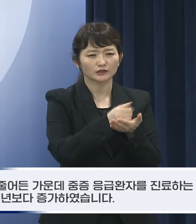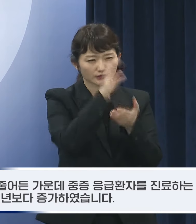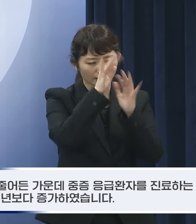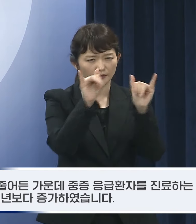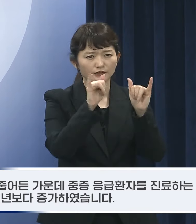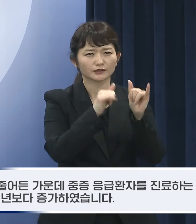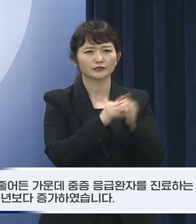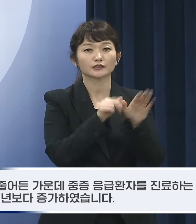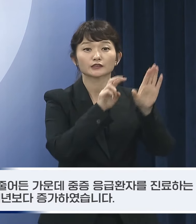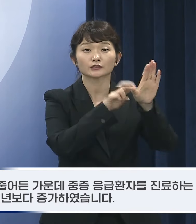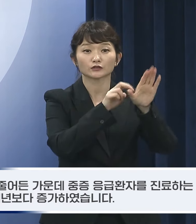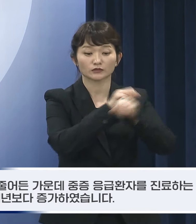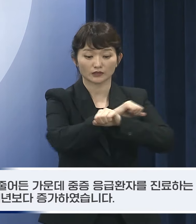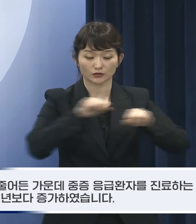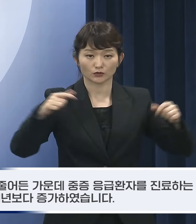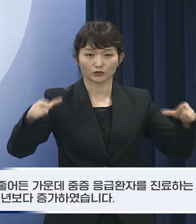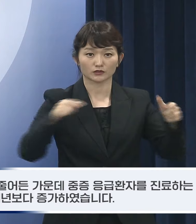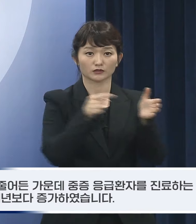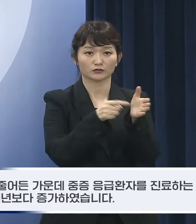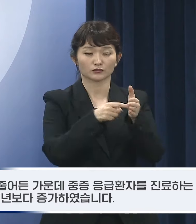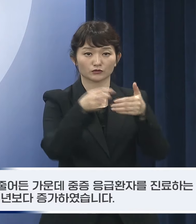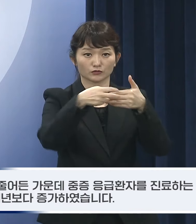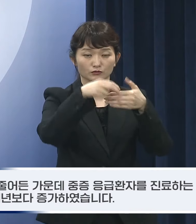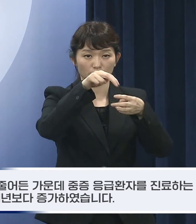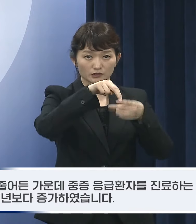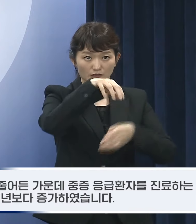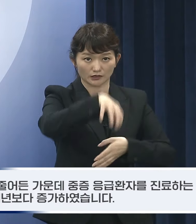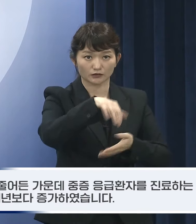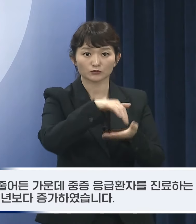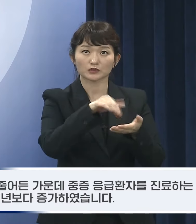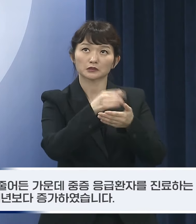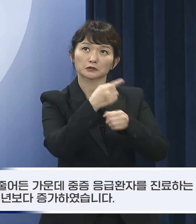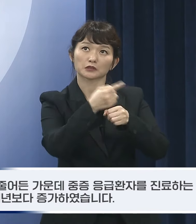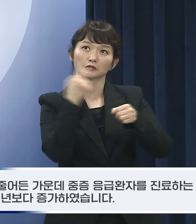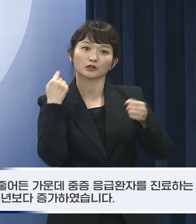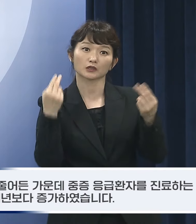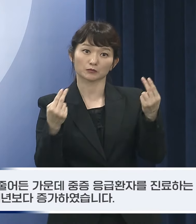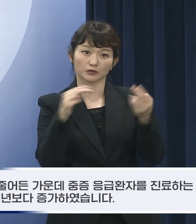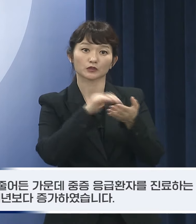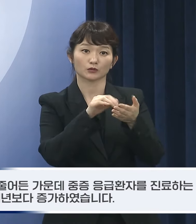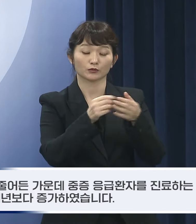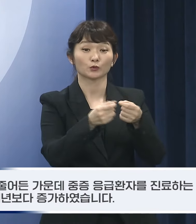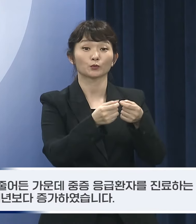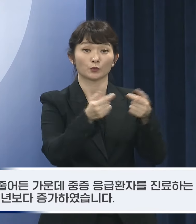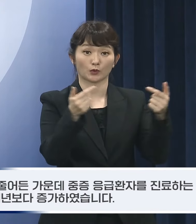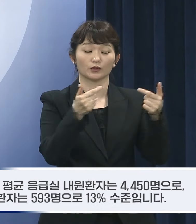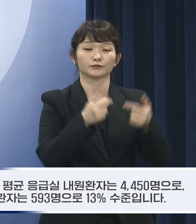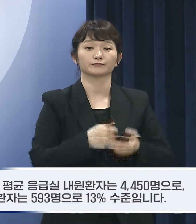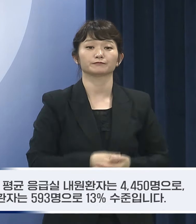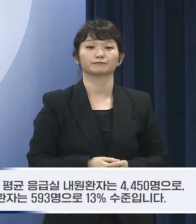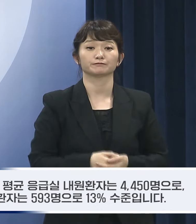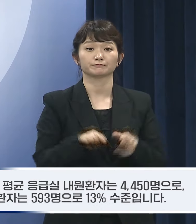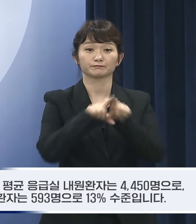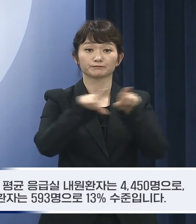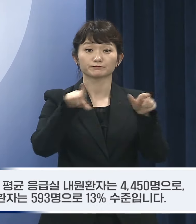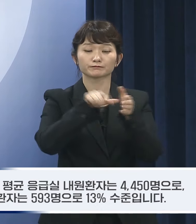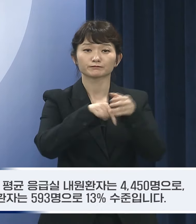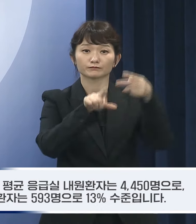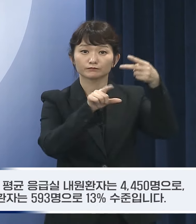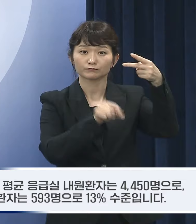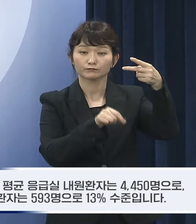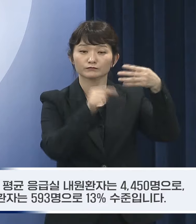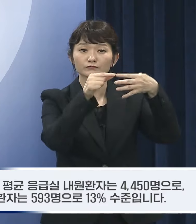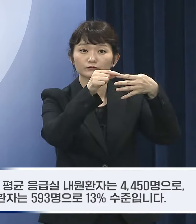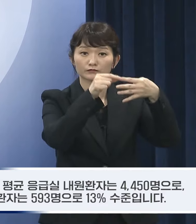권역응급의료센터의 중증응급환자 비중은 예년보다 증가하였습니다. 평시였던 2월